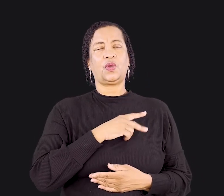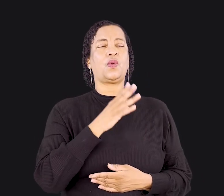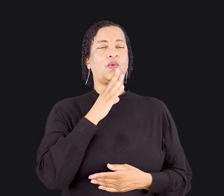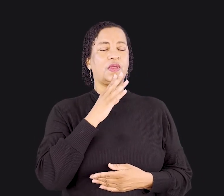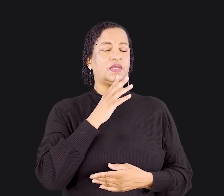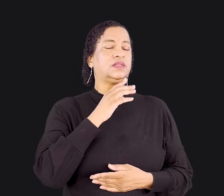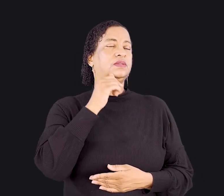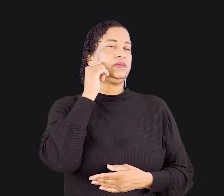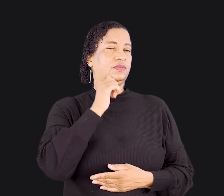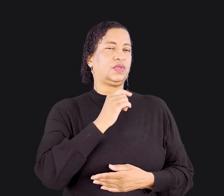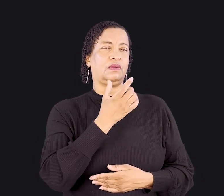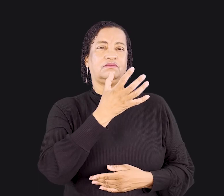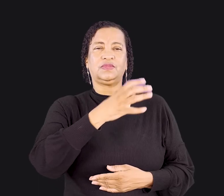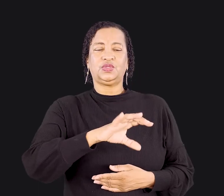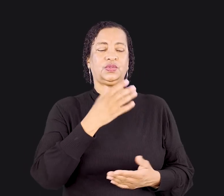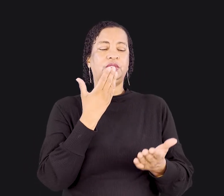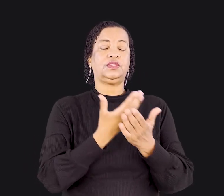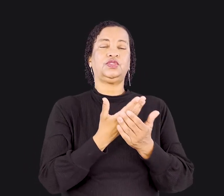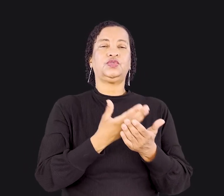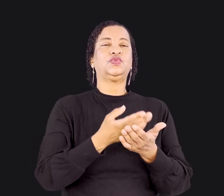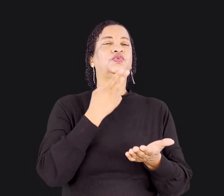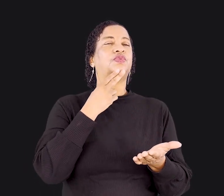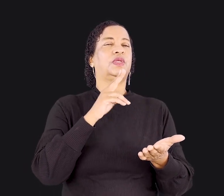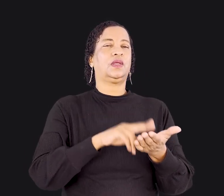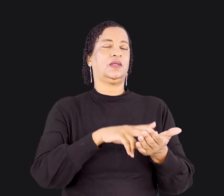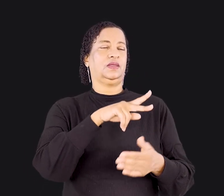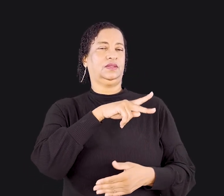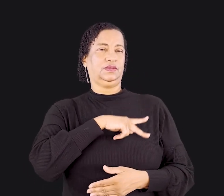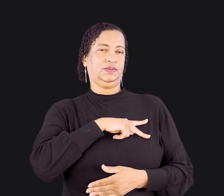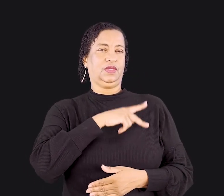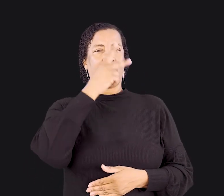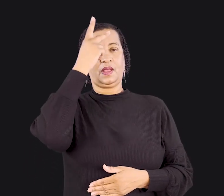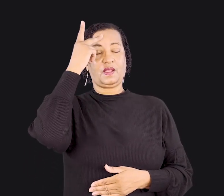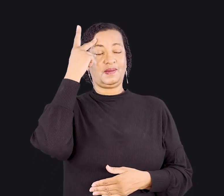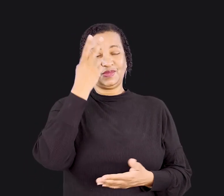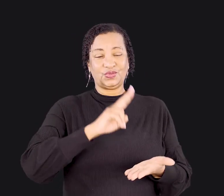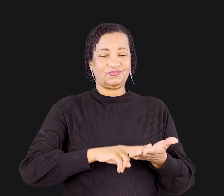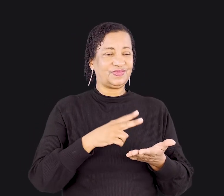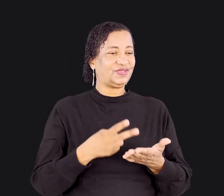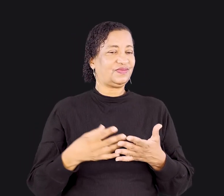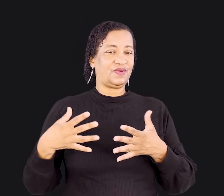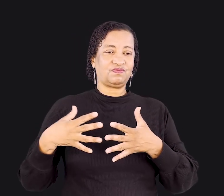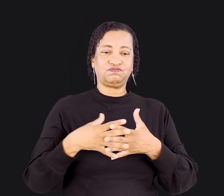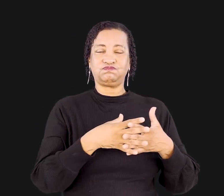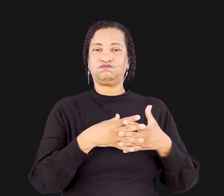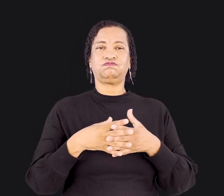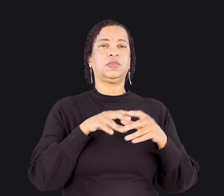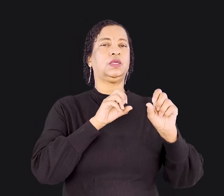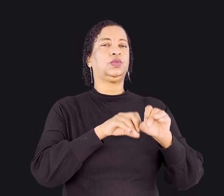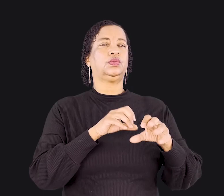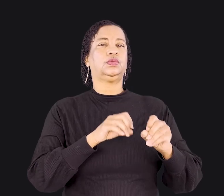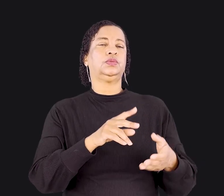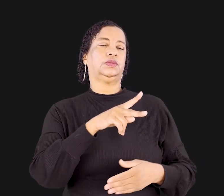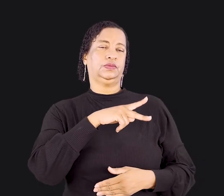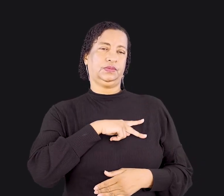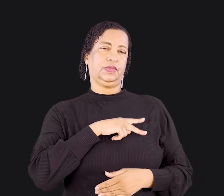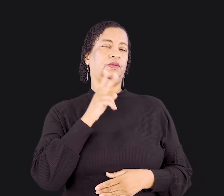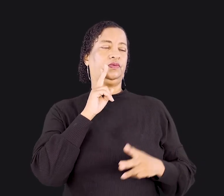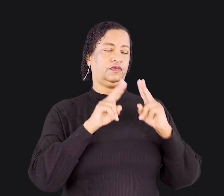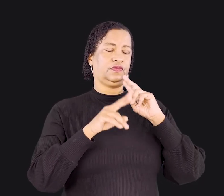as epístolas de Paulo. Estas pessoas têm uma interpretação equivocada do ensino de Paulo. É, eu já vi comunidade comunidades